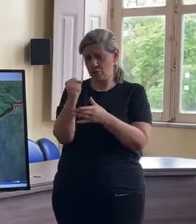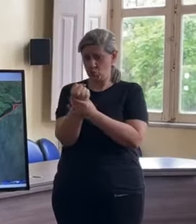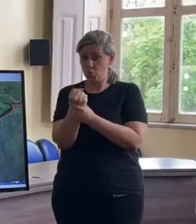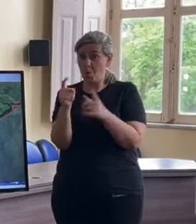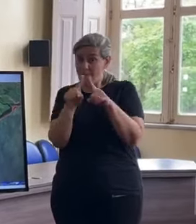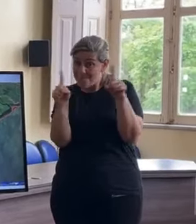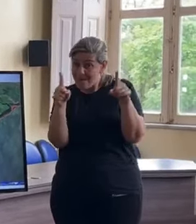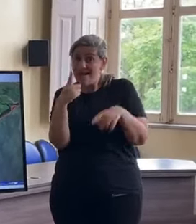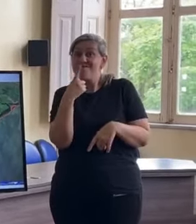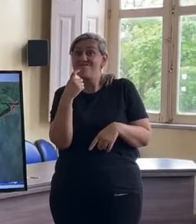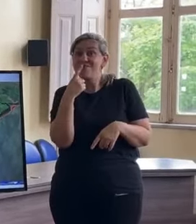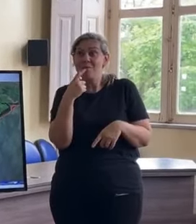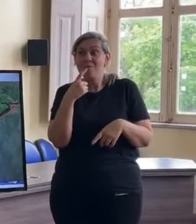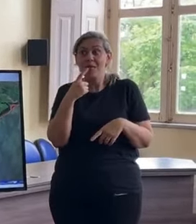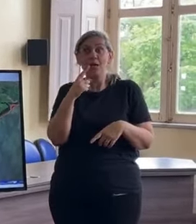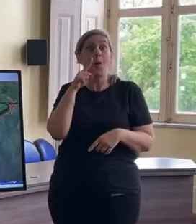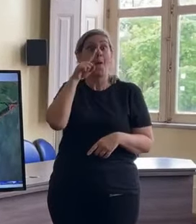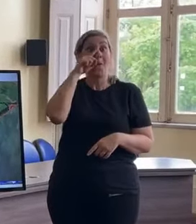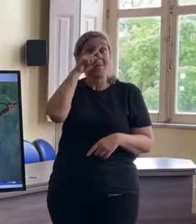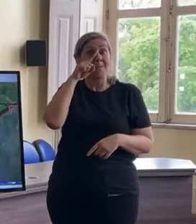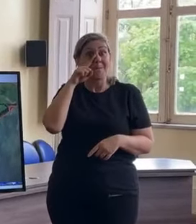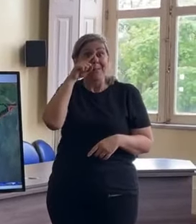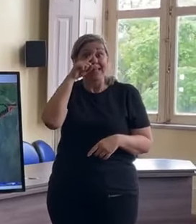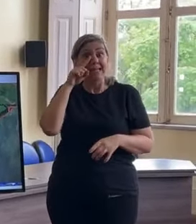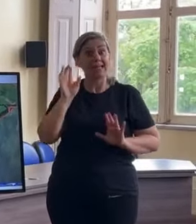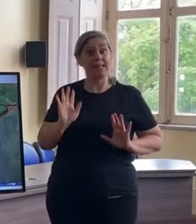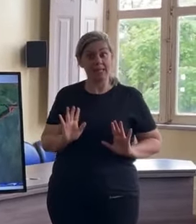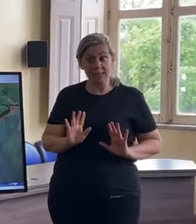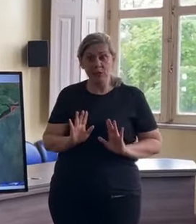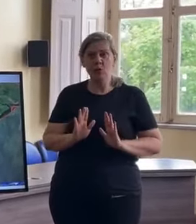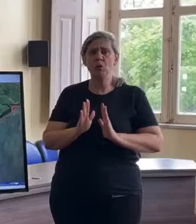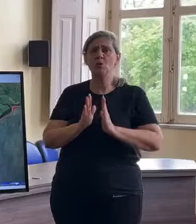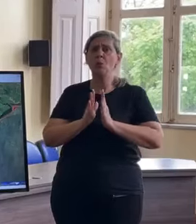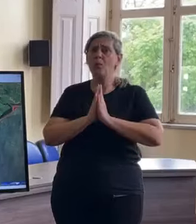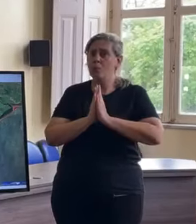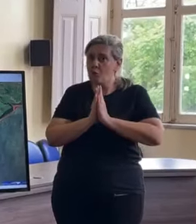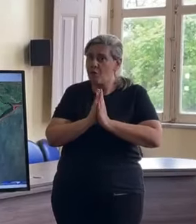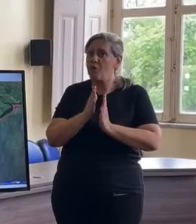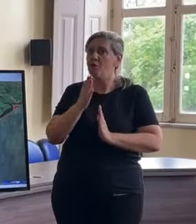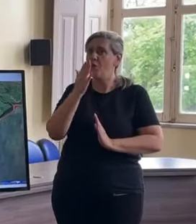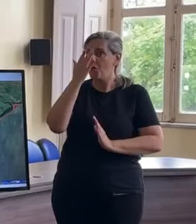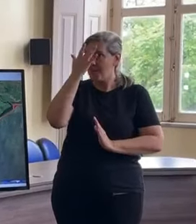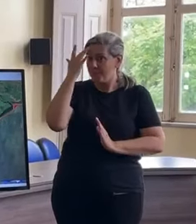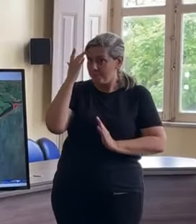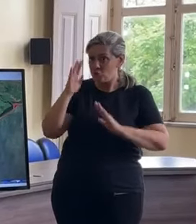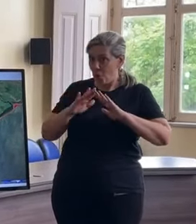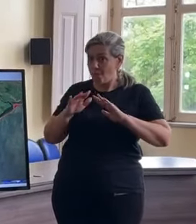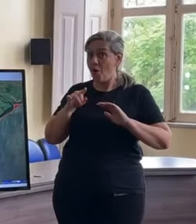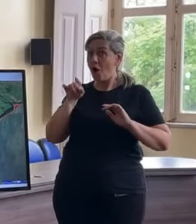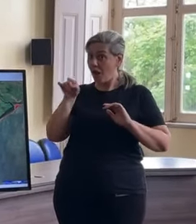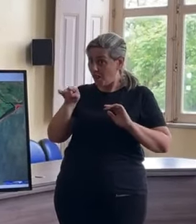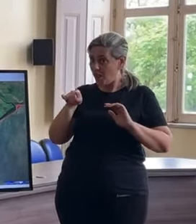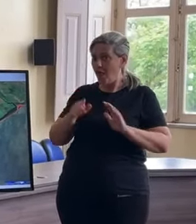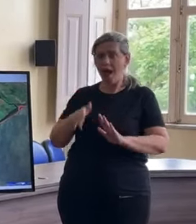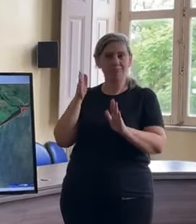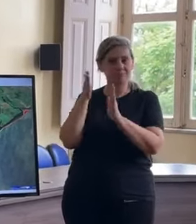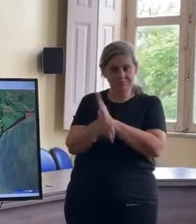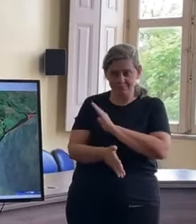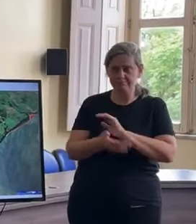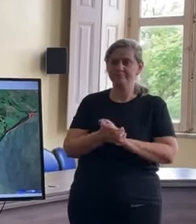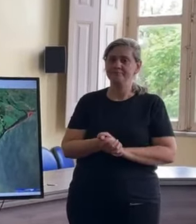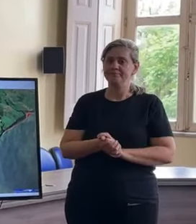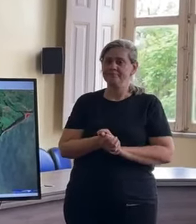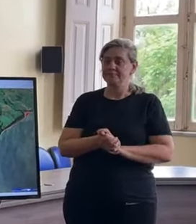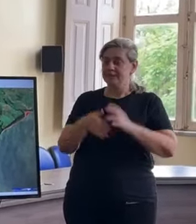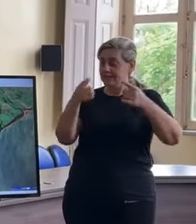crítica, onde nós pedimos que as pessoas saiam de casa. No Laranjal, nós temos a